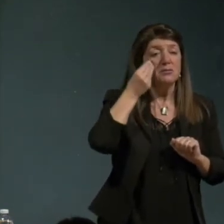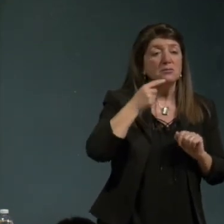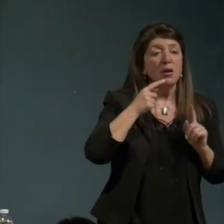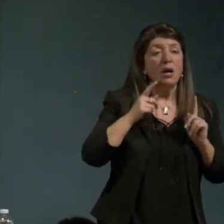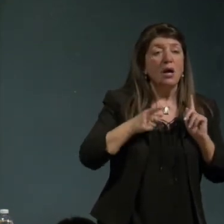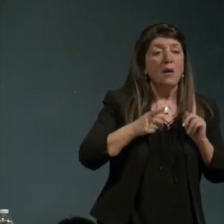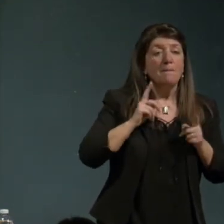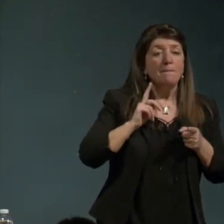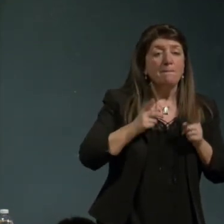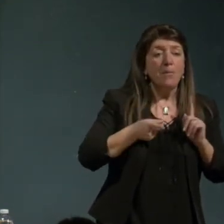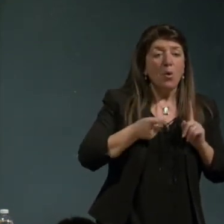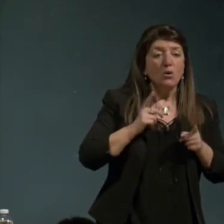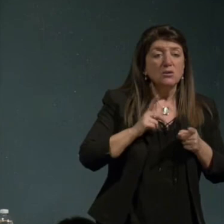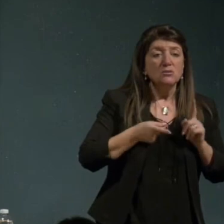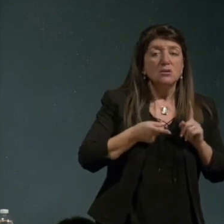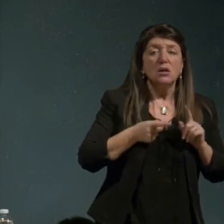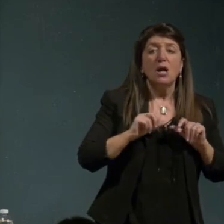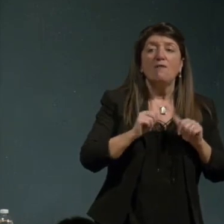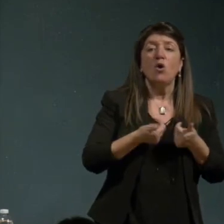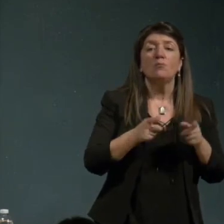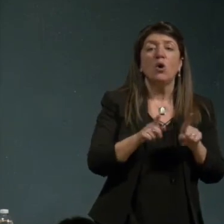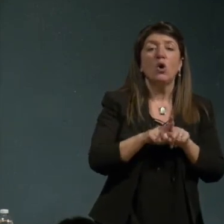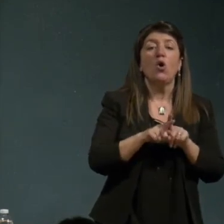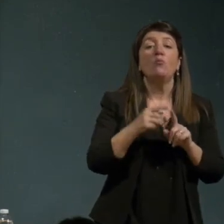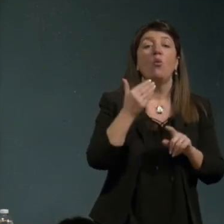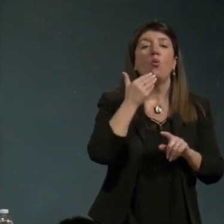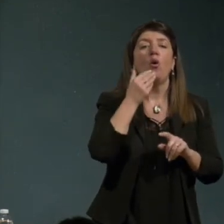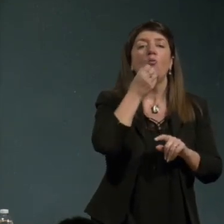dell'uomo buono alla Rousseau